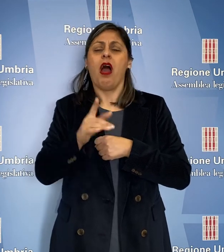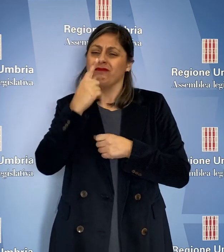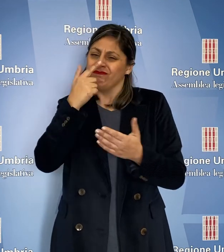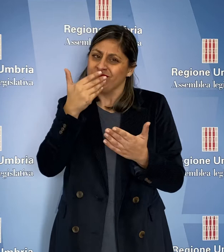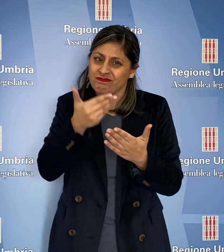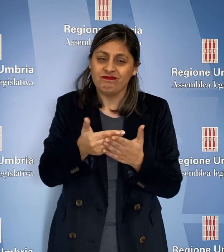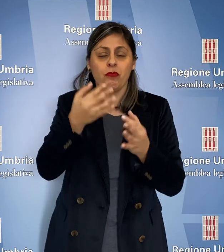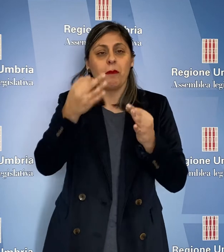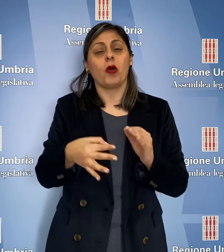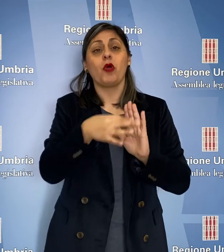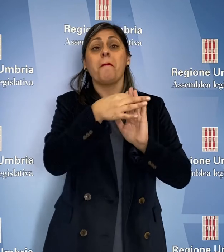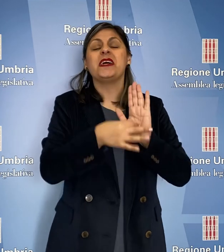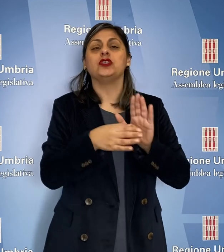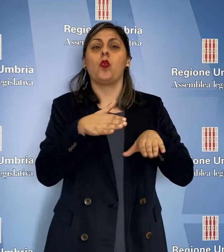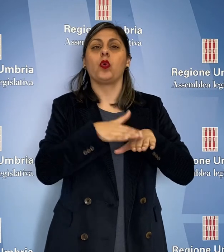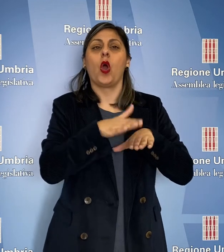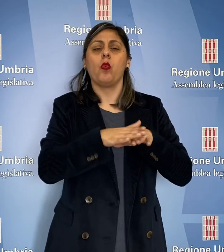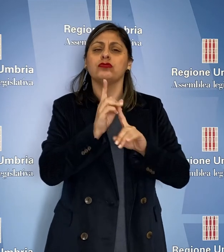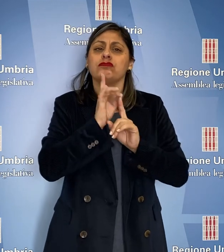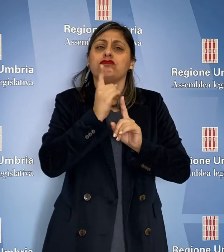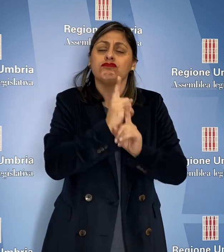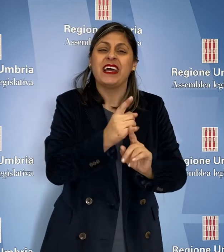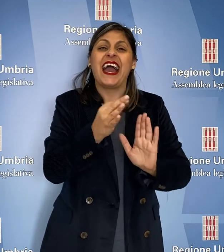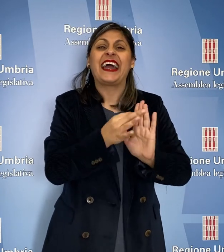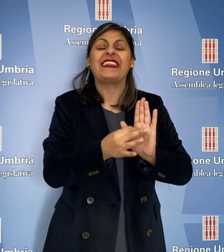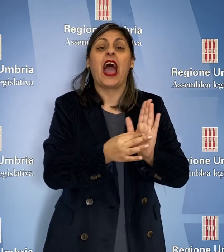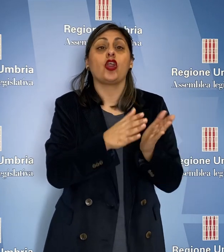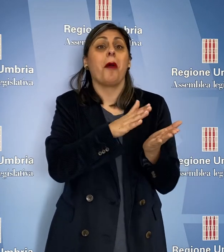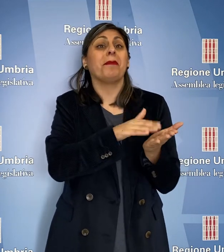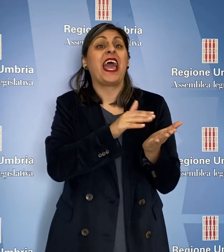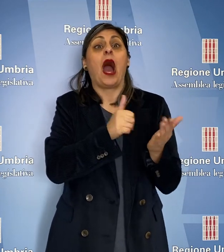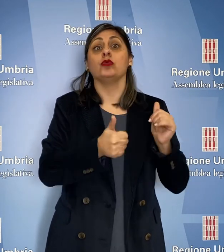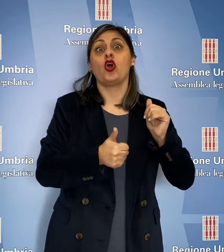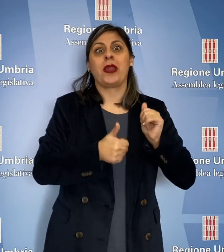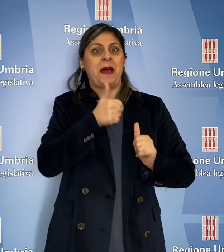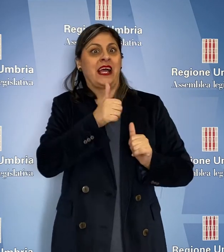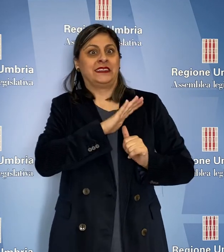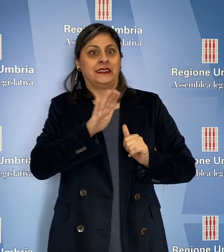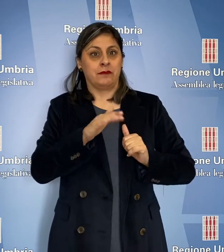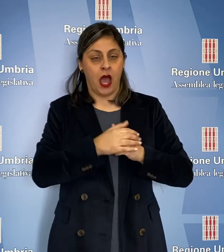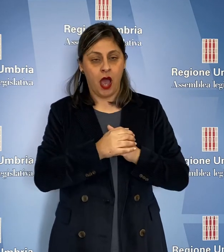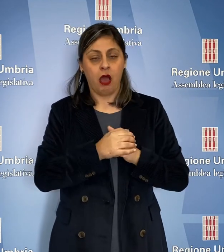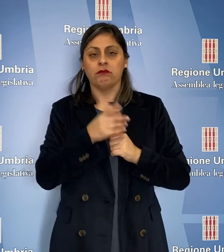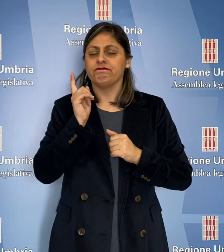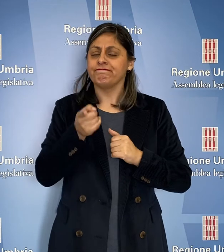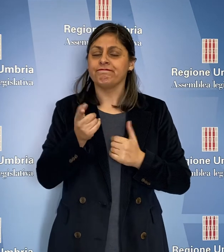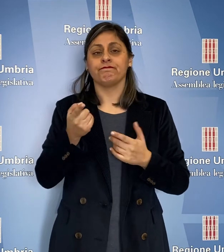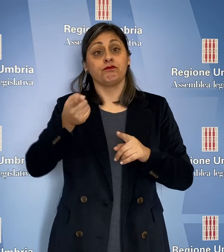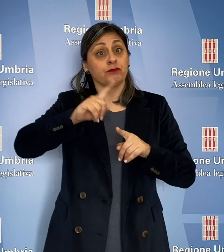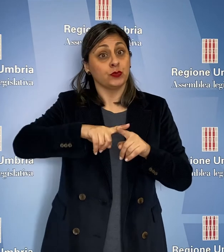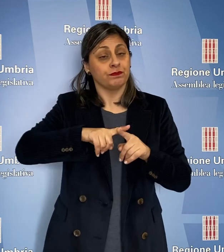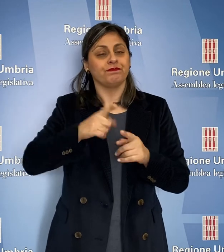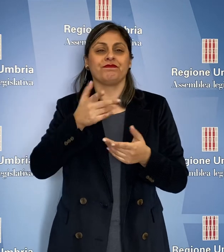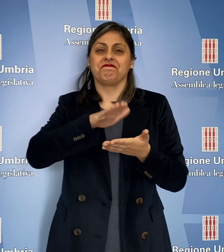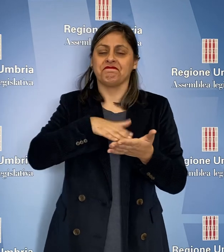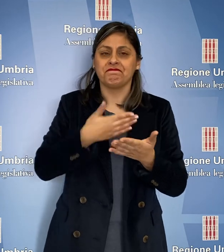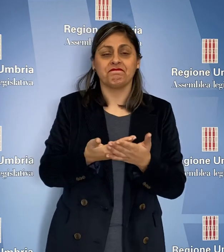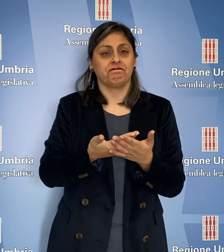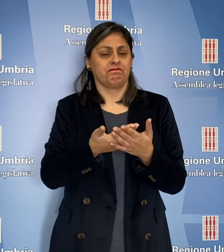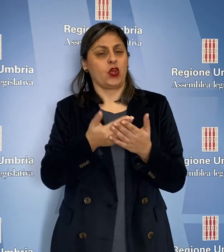sulle misure adottate secondo il criterio della massima precauzione, valutare nuove misure o rifinanziare quelle